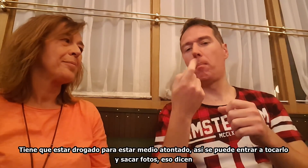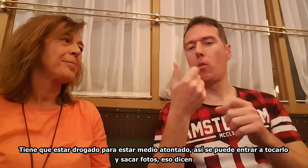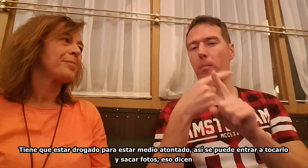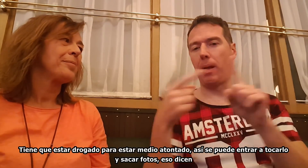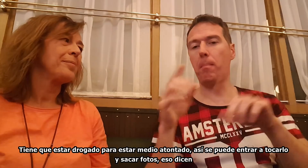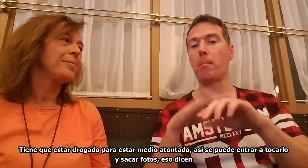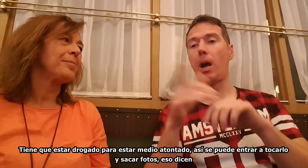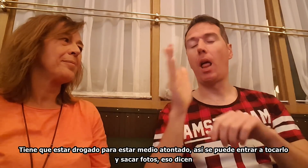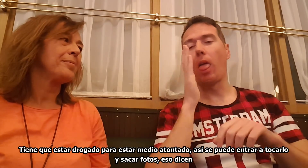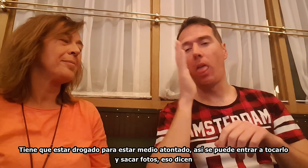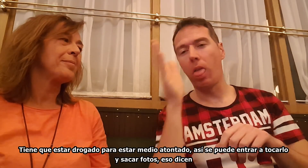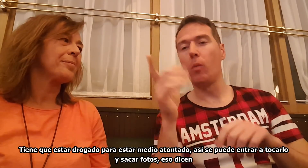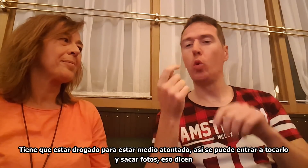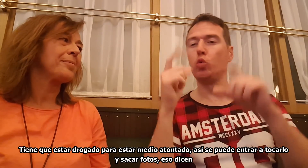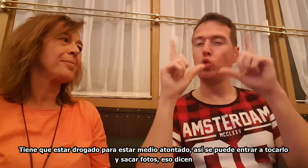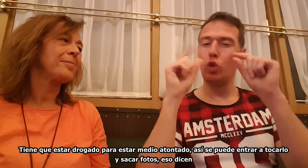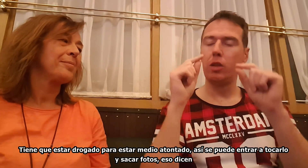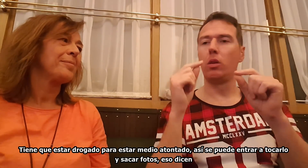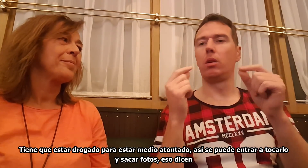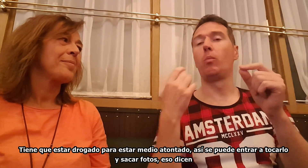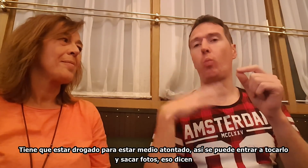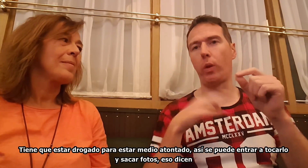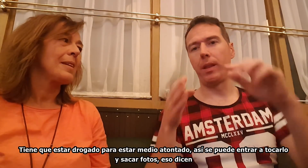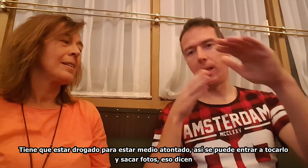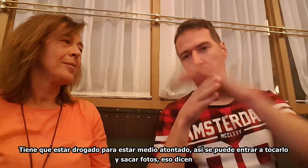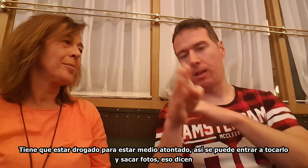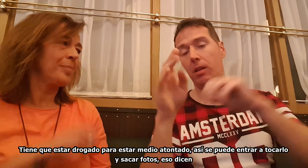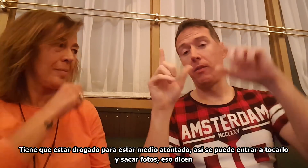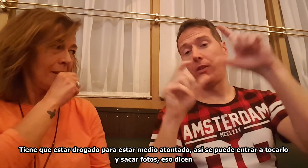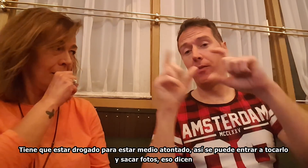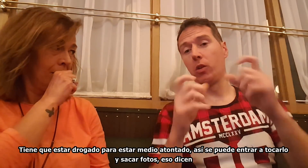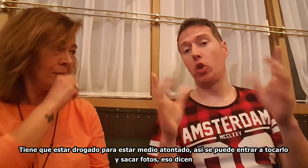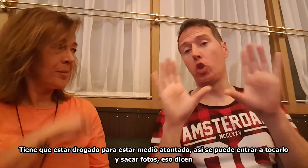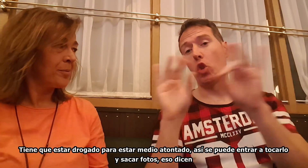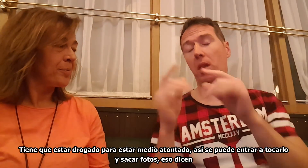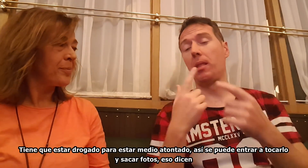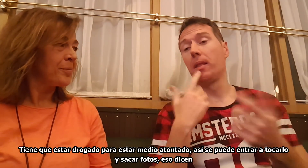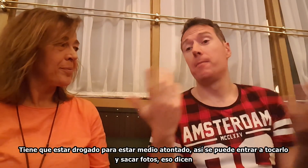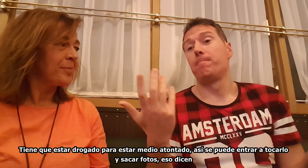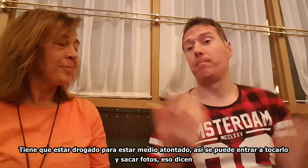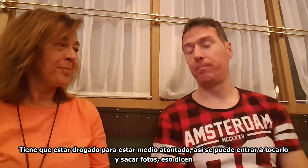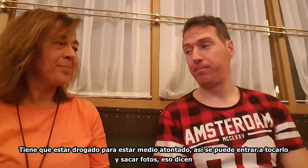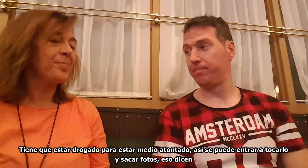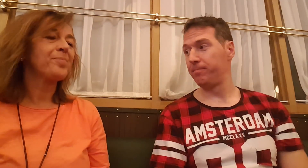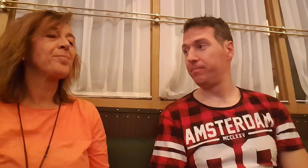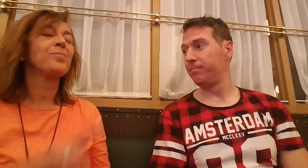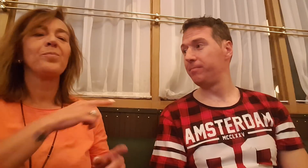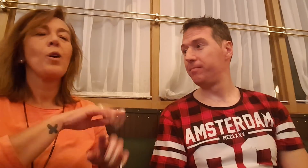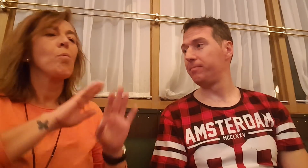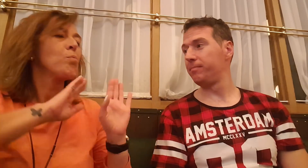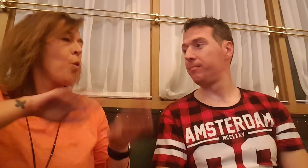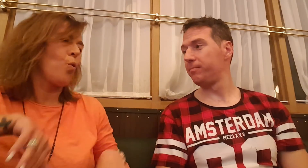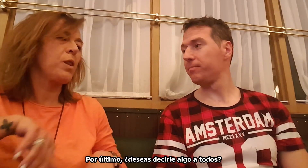para estar medio atontados. Así se puede entrar a tocarlos, sacar fotos. Eso dicen. Por último,